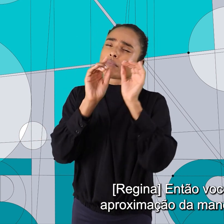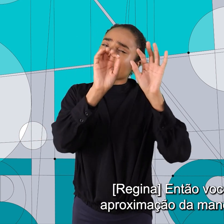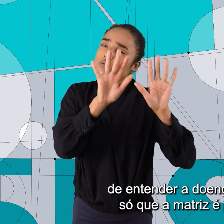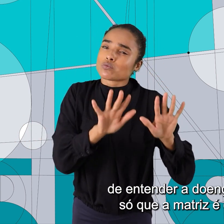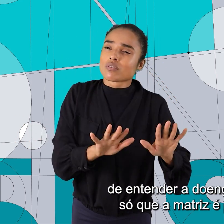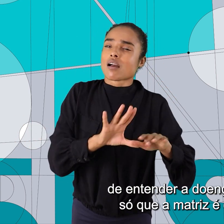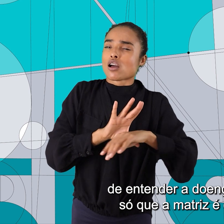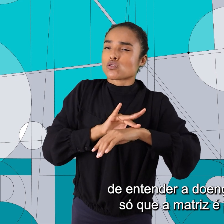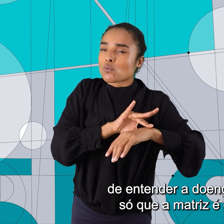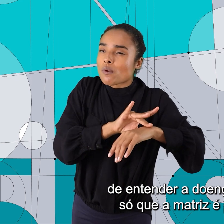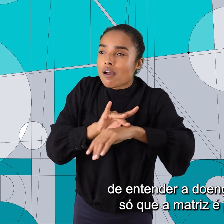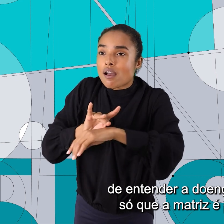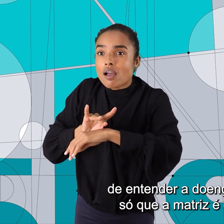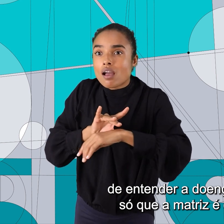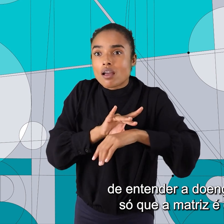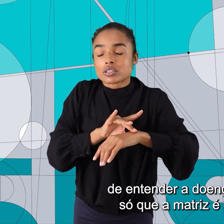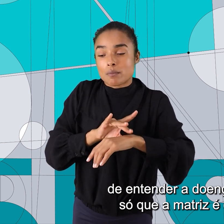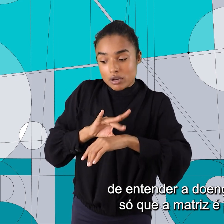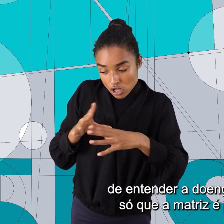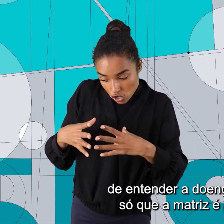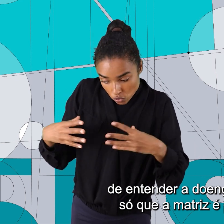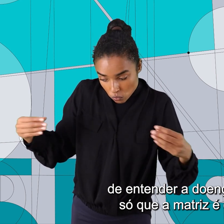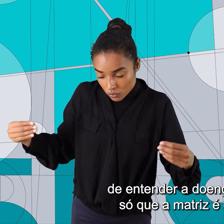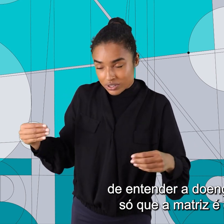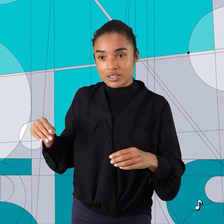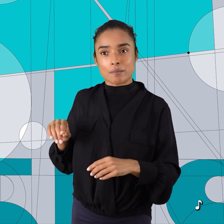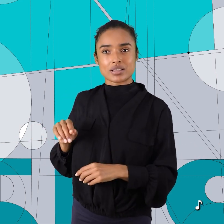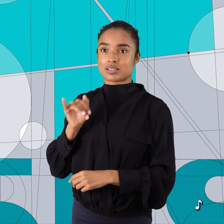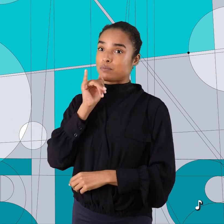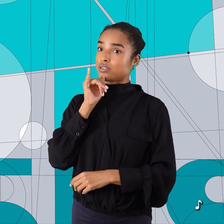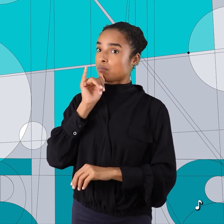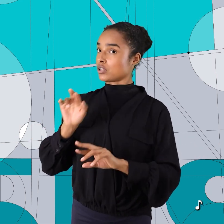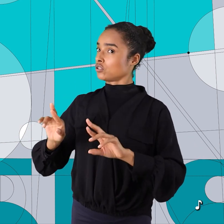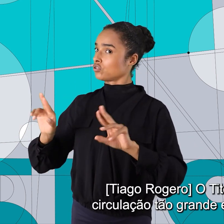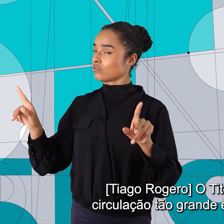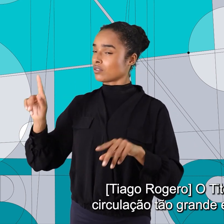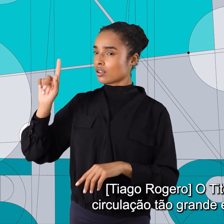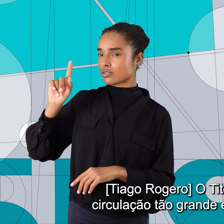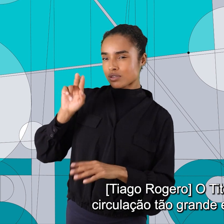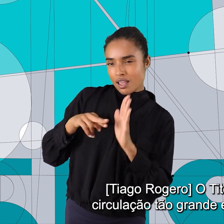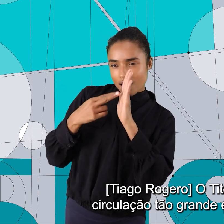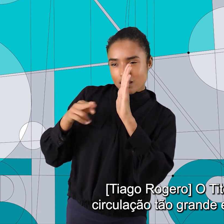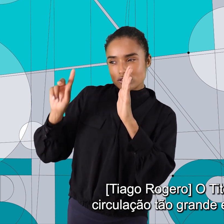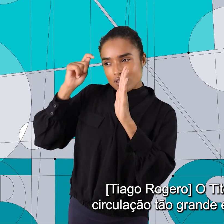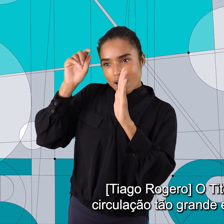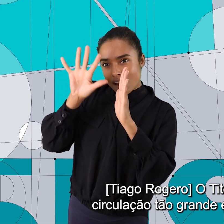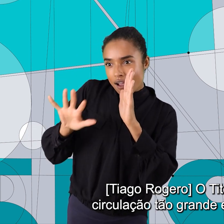religiosa de entender a doença e a cura, só que a matriz é diferente. O Tito tinha uma circulação tão grande